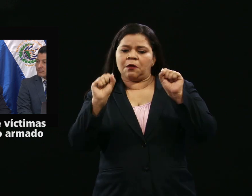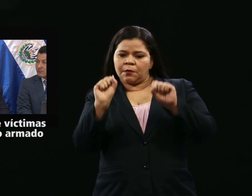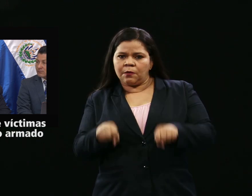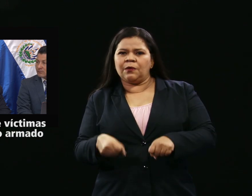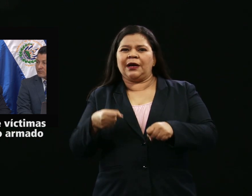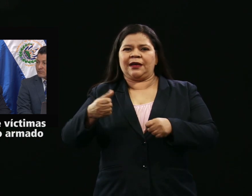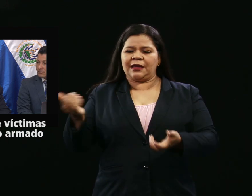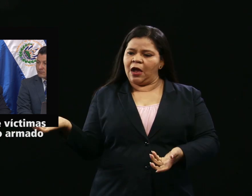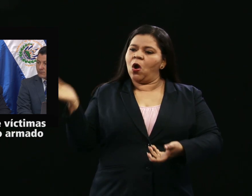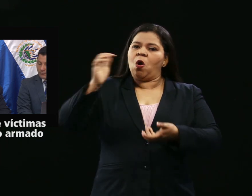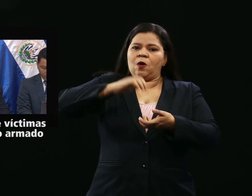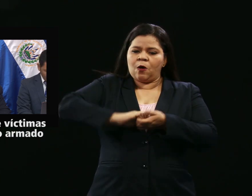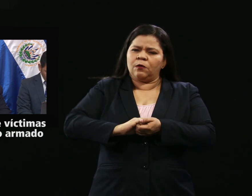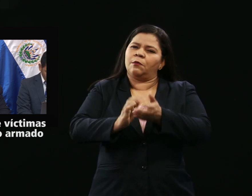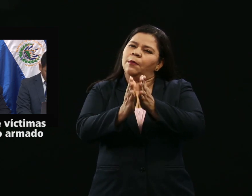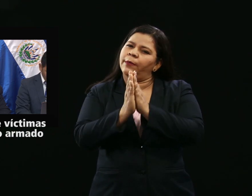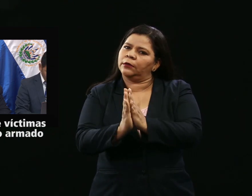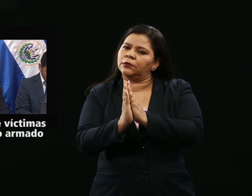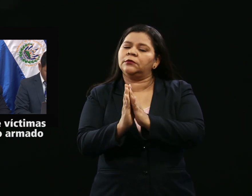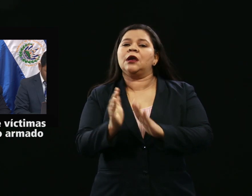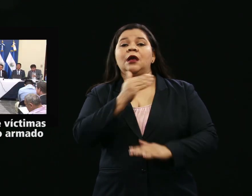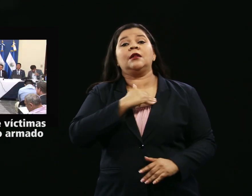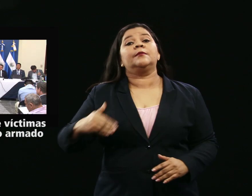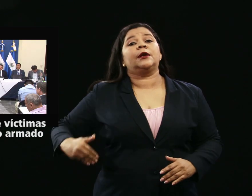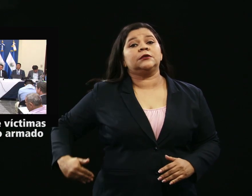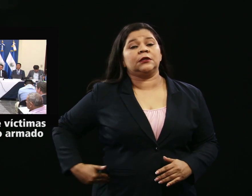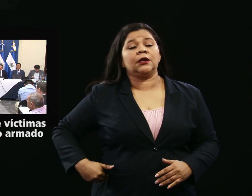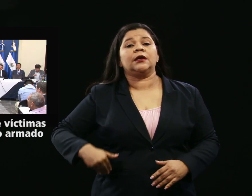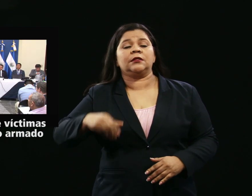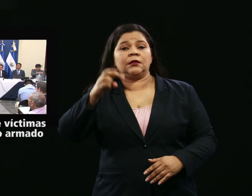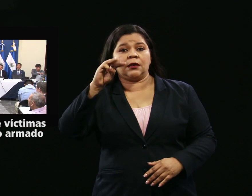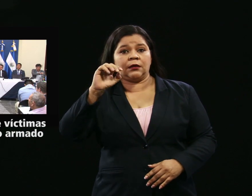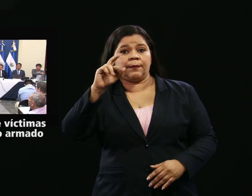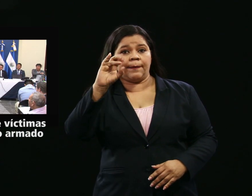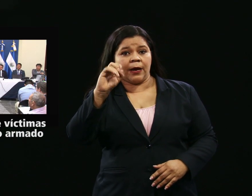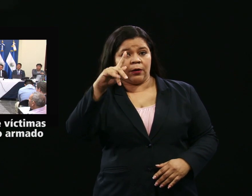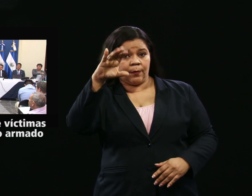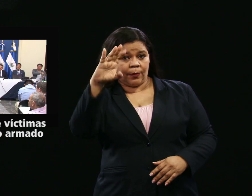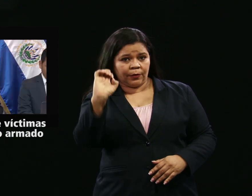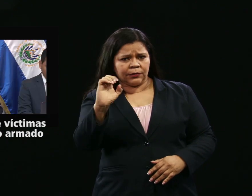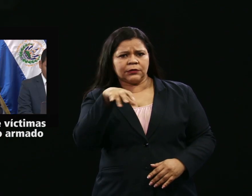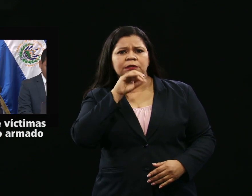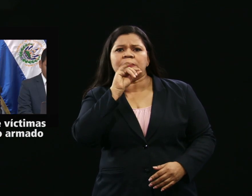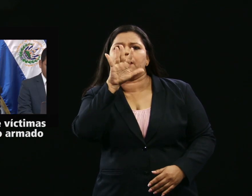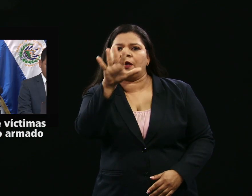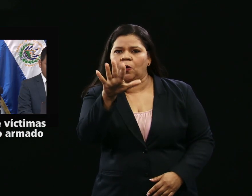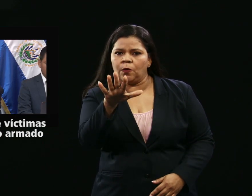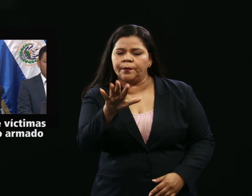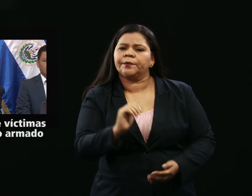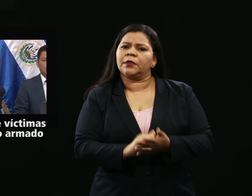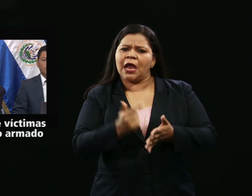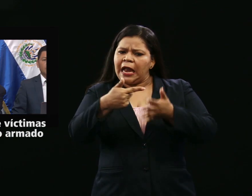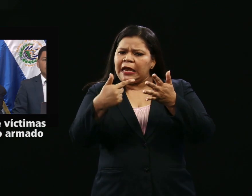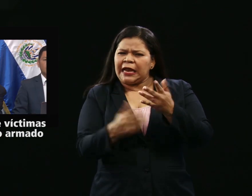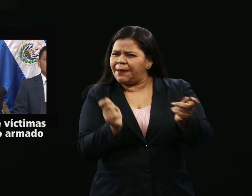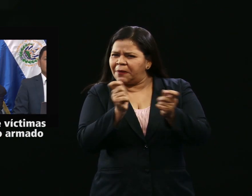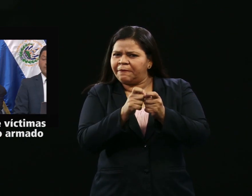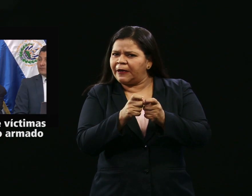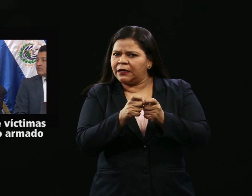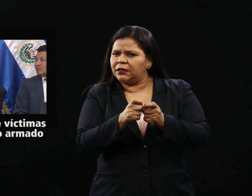Nacional, el diputado presidente Mario Ponce precisó Las leyes no son perfectas, no hay